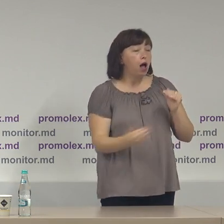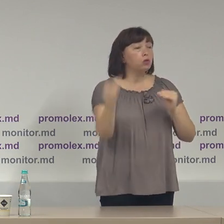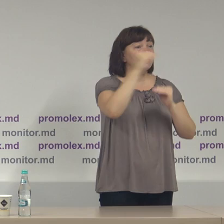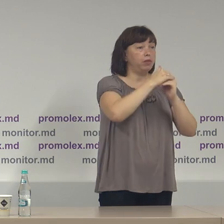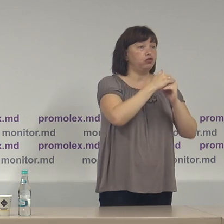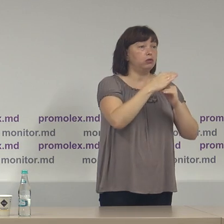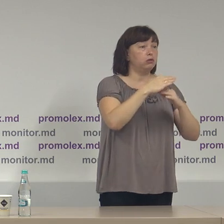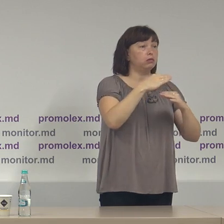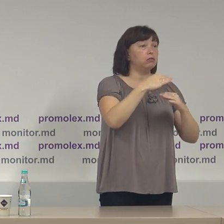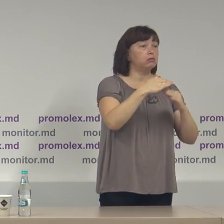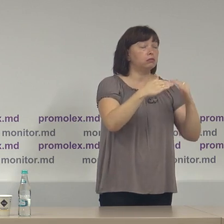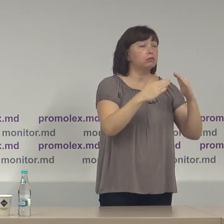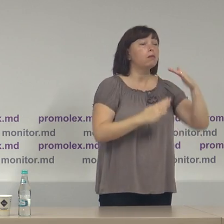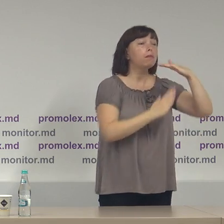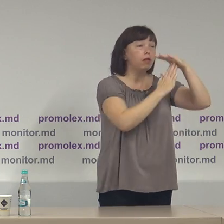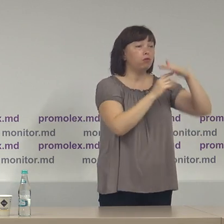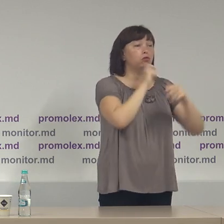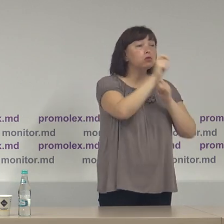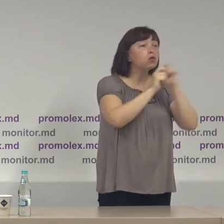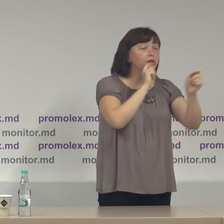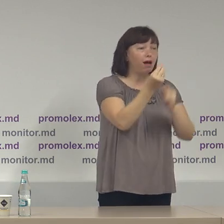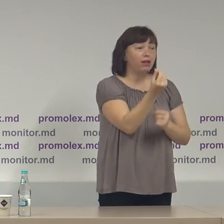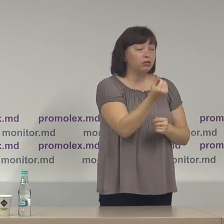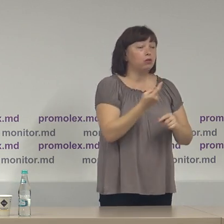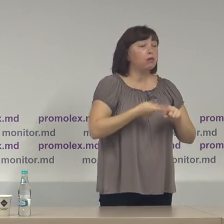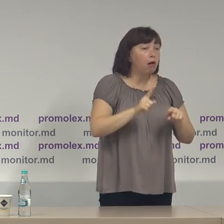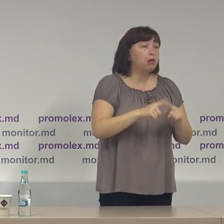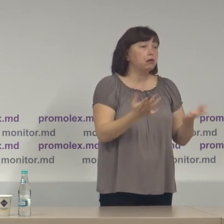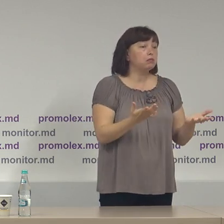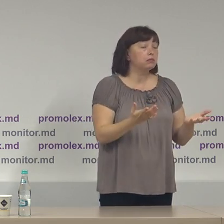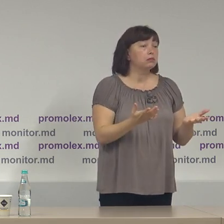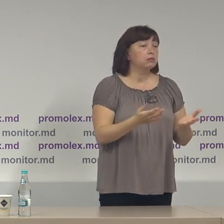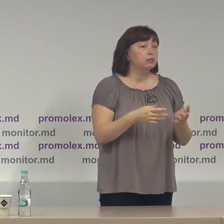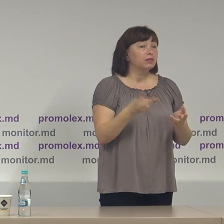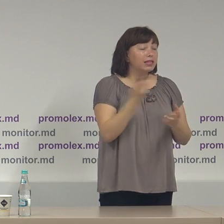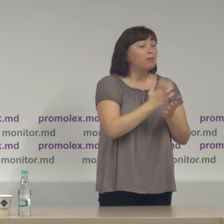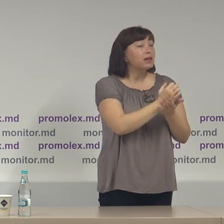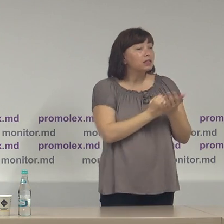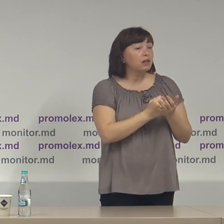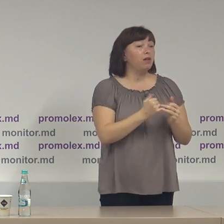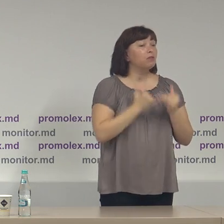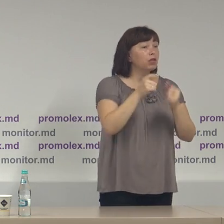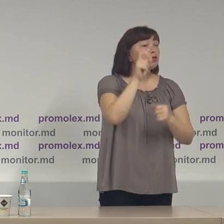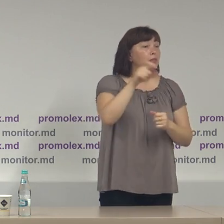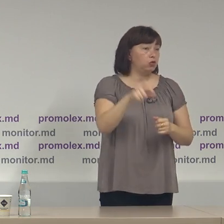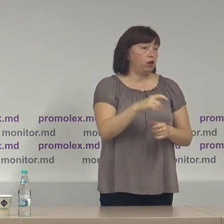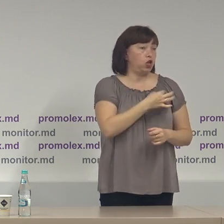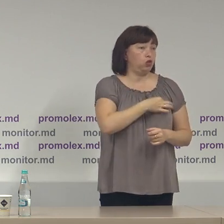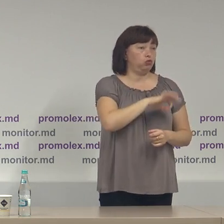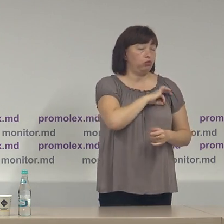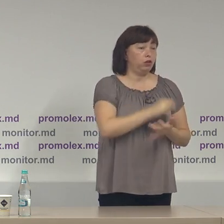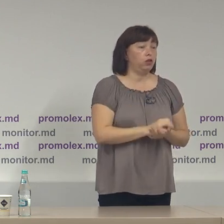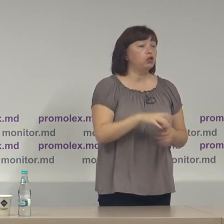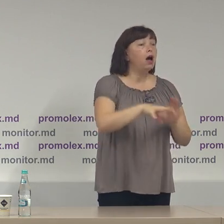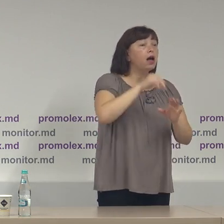plafonul donațiilor care, în mod obișnuit, este rezervat pentru persoanele juridice. Alegerile